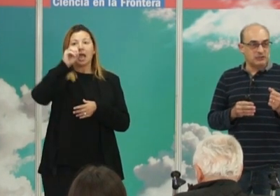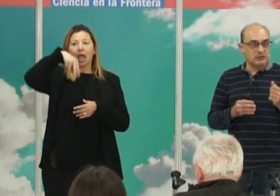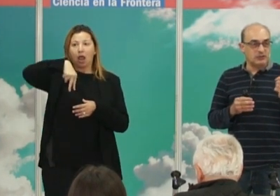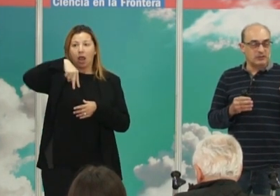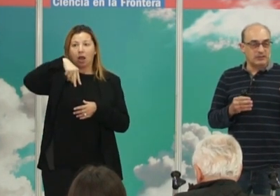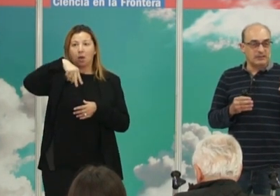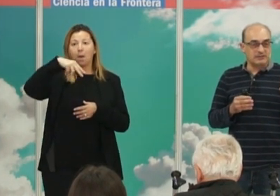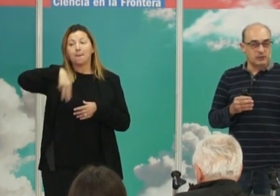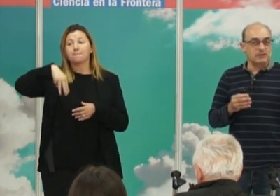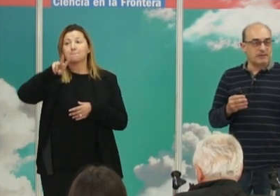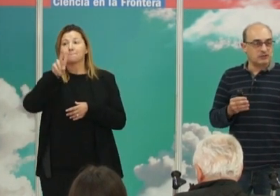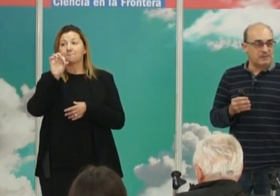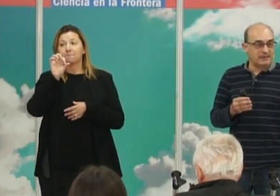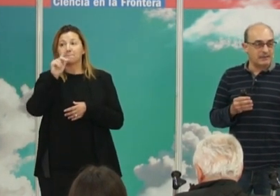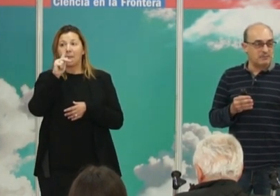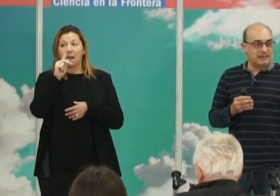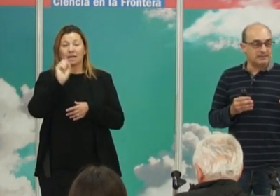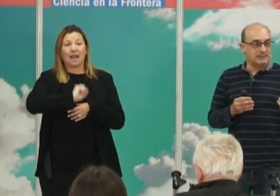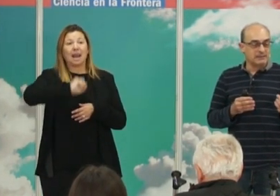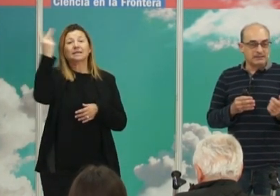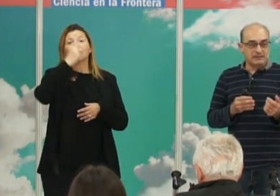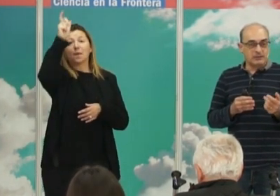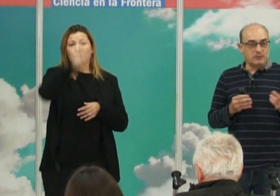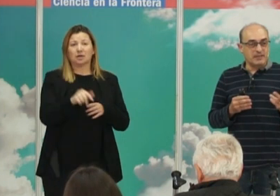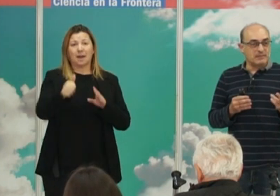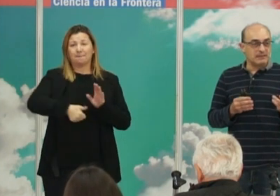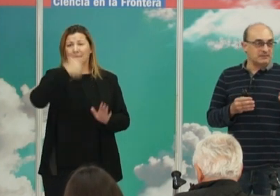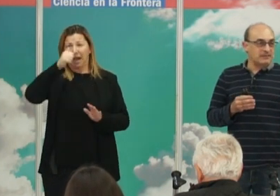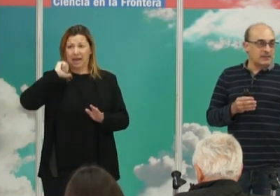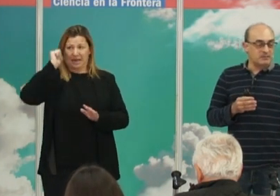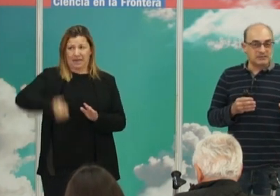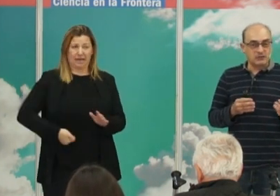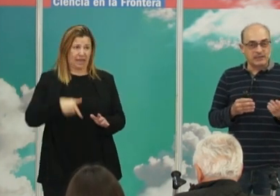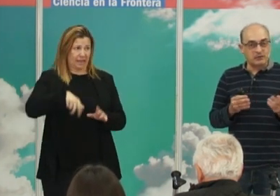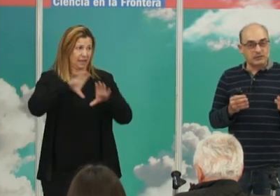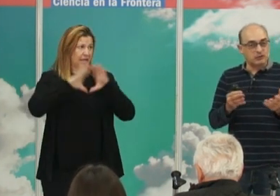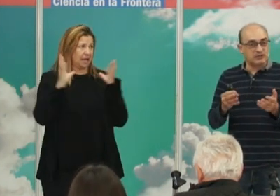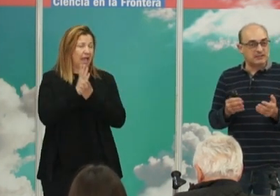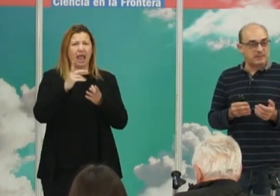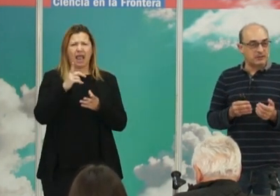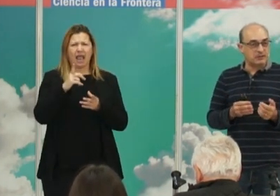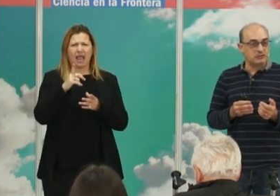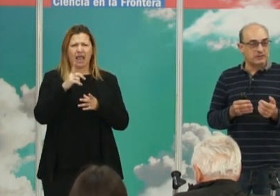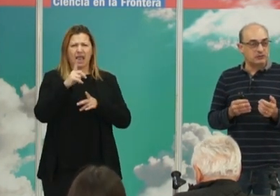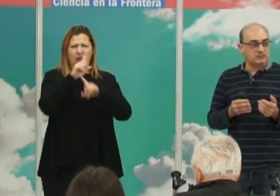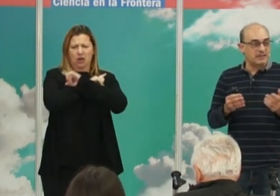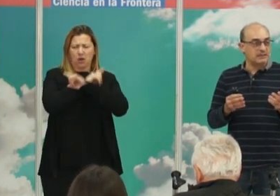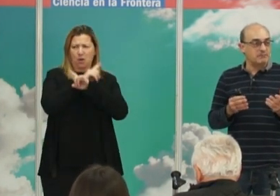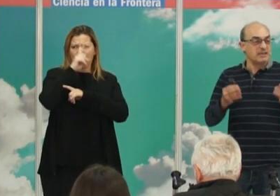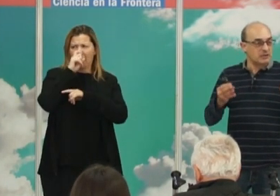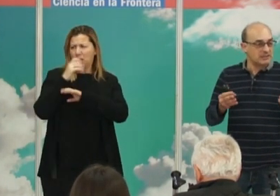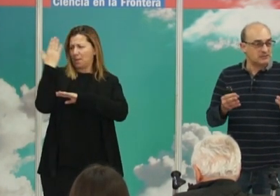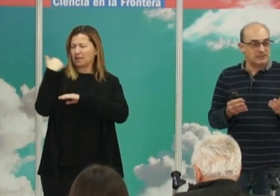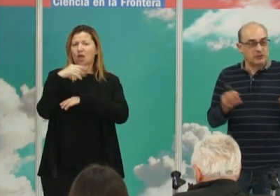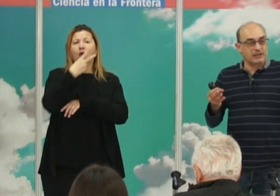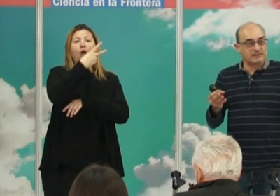sigue siendo la segunda persona más rica del planeta, en noviembre del año pasado, creo que en unos días perdió 200.000